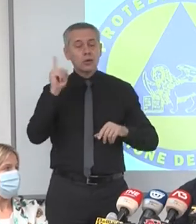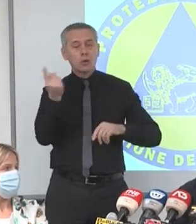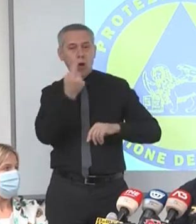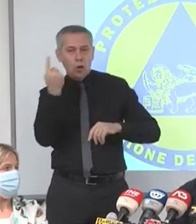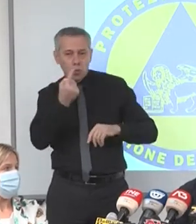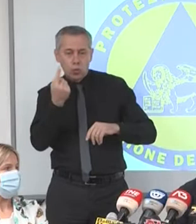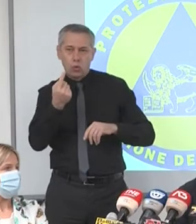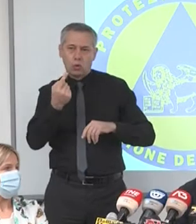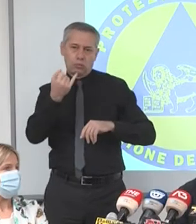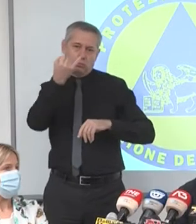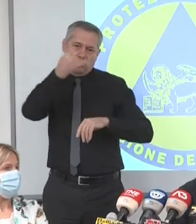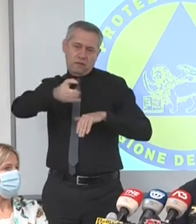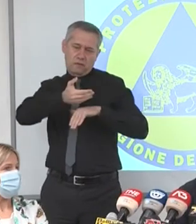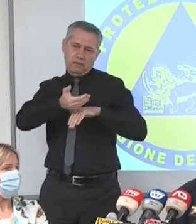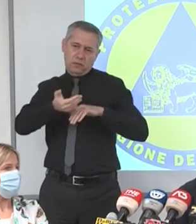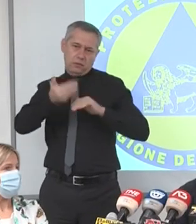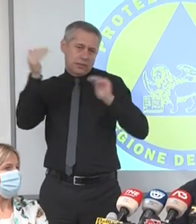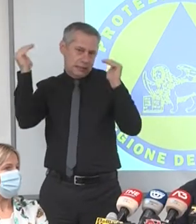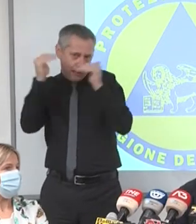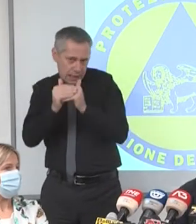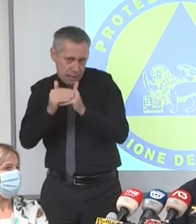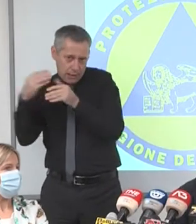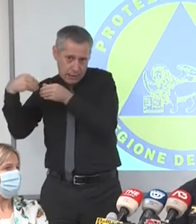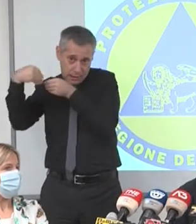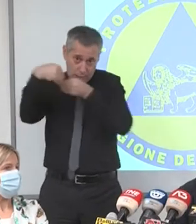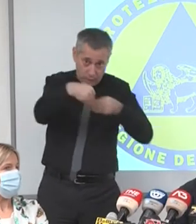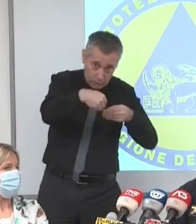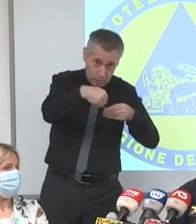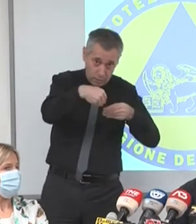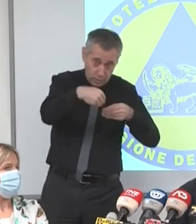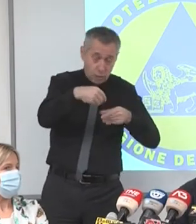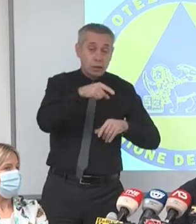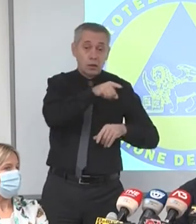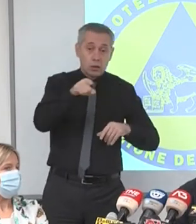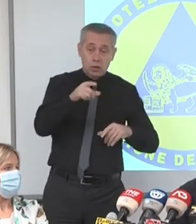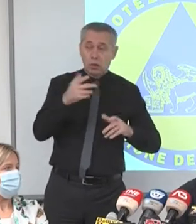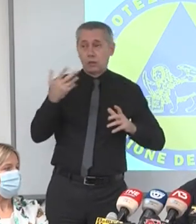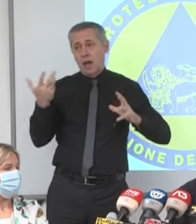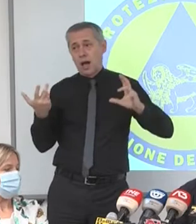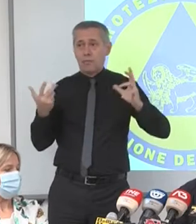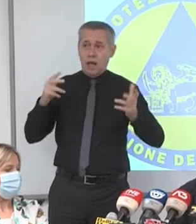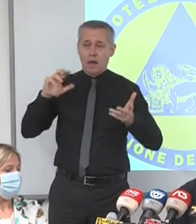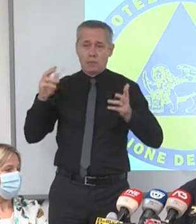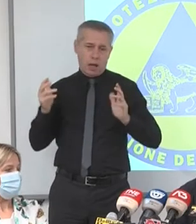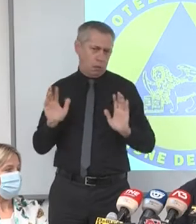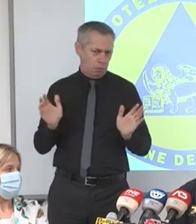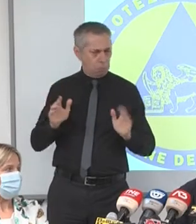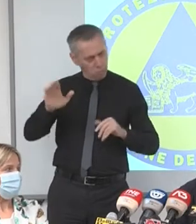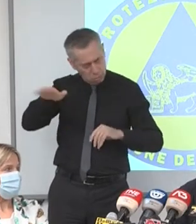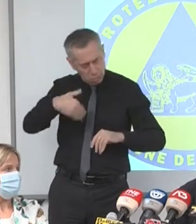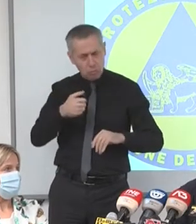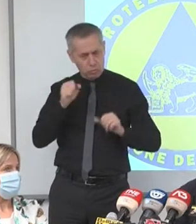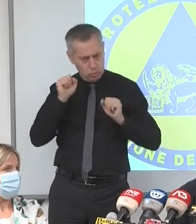giornata, i famosi riservisti eccetera, non si stia lì tanto a pignolare perché comunque